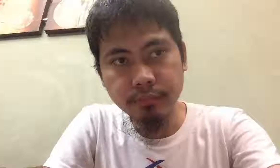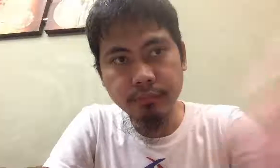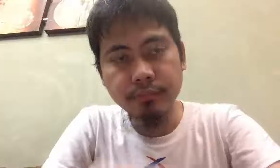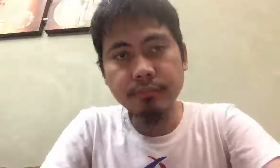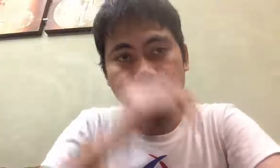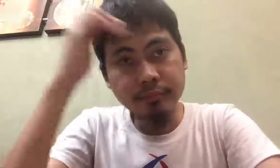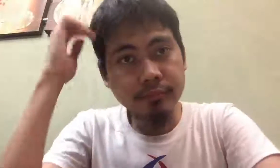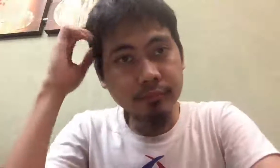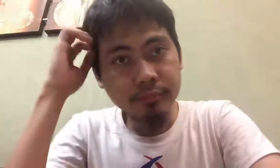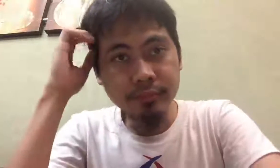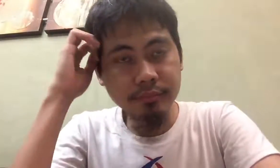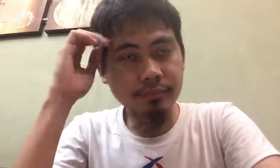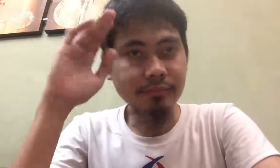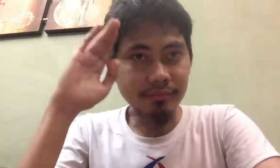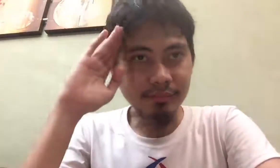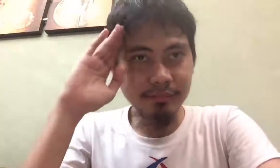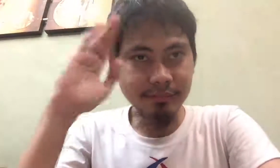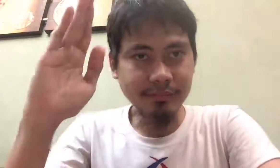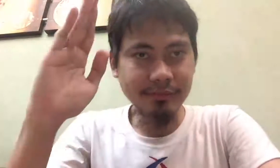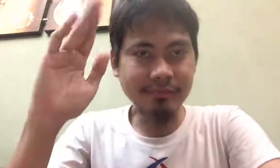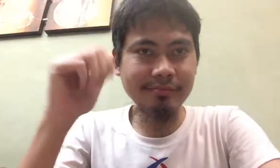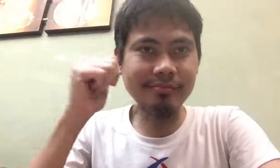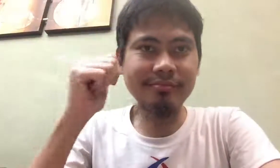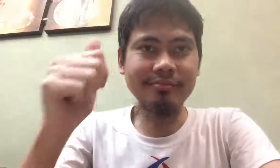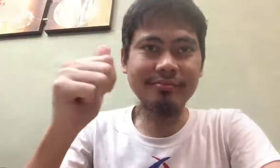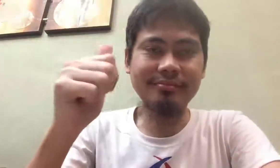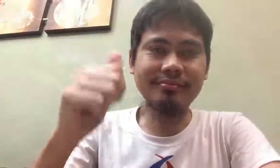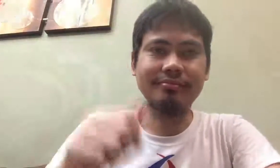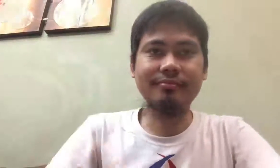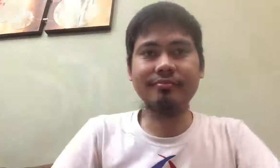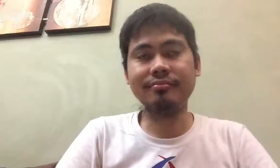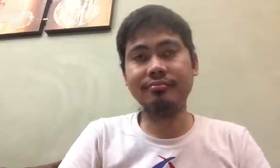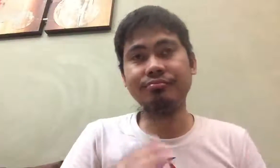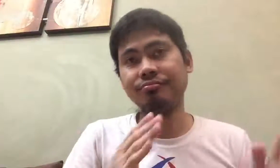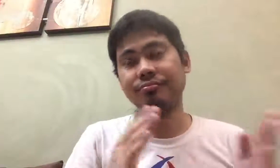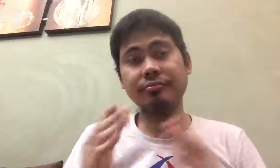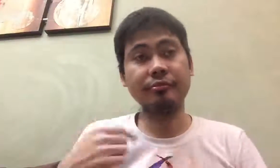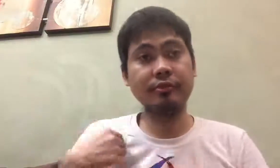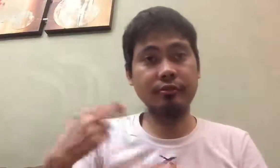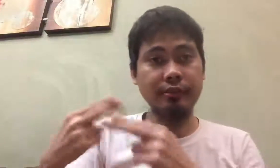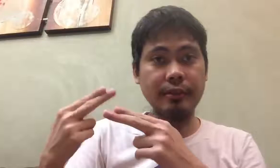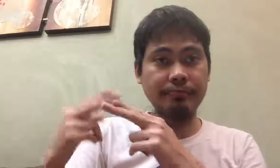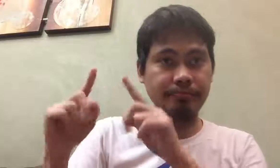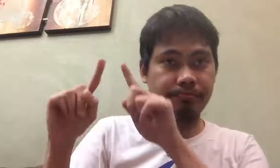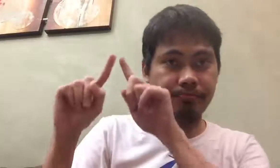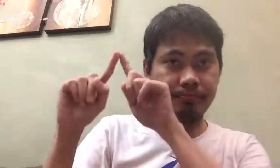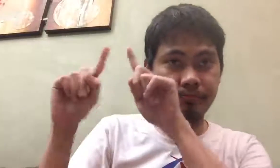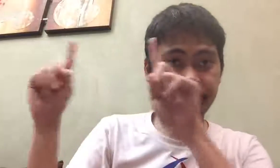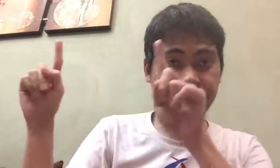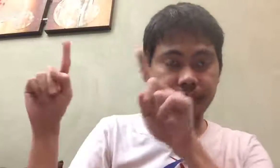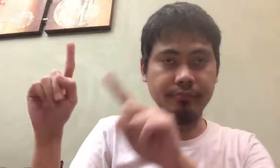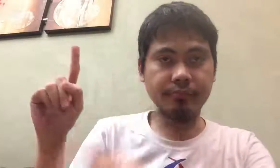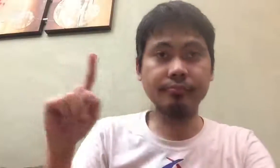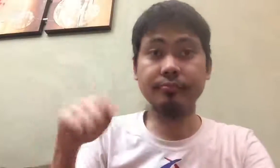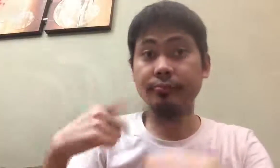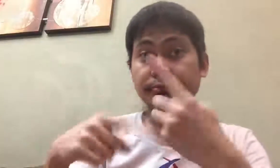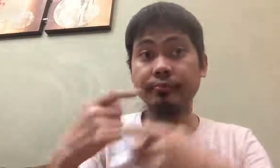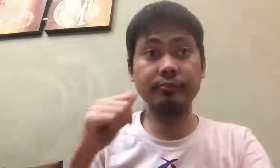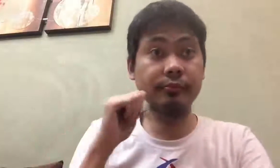Ang iba naman ay nakapatawa na ang dahilan, dahil iyan ang masaklap na katangguhanan na bumulang sa ating mga otoridad na kahit